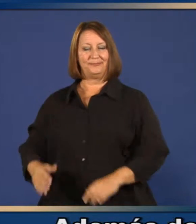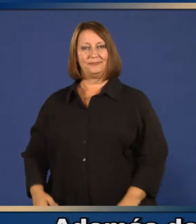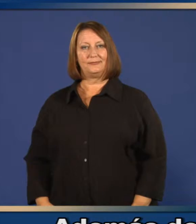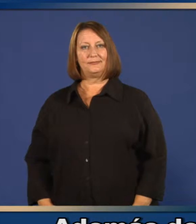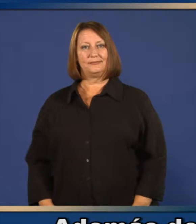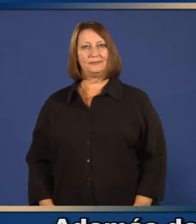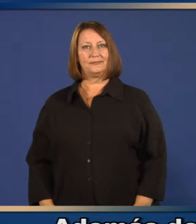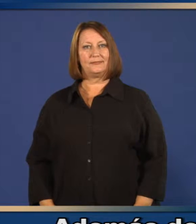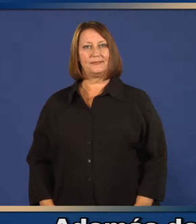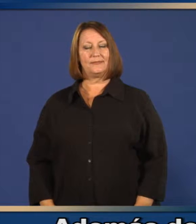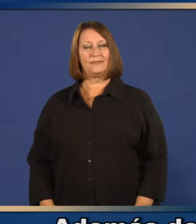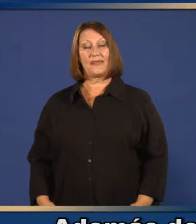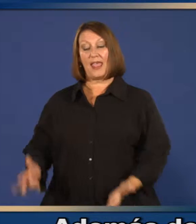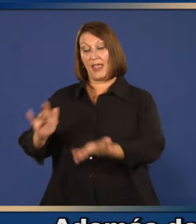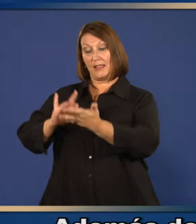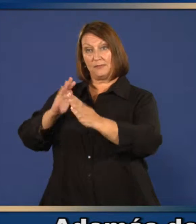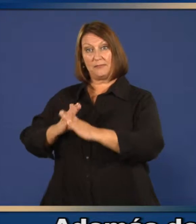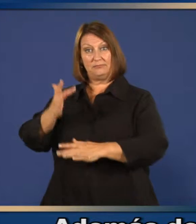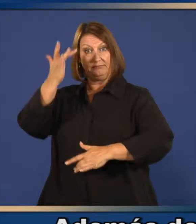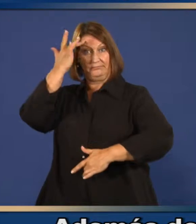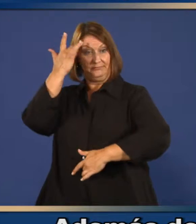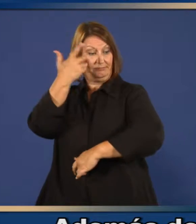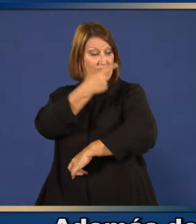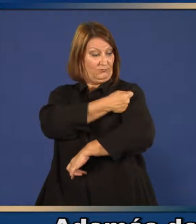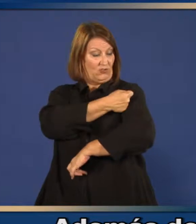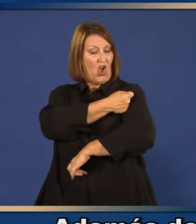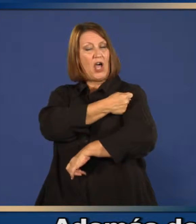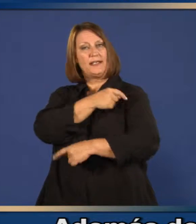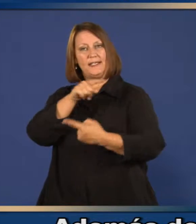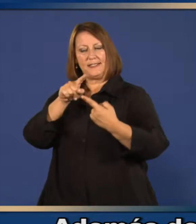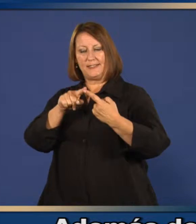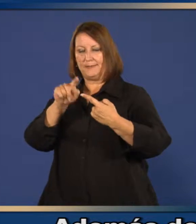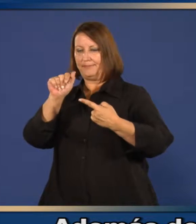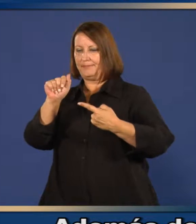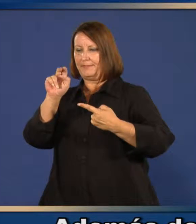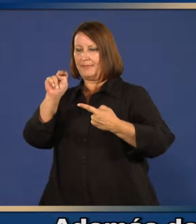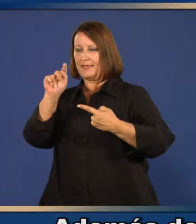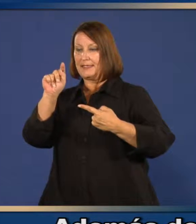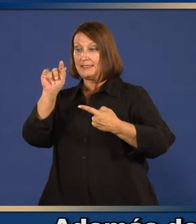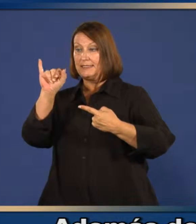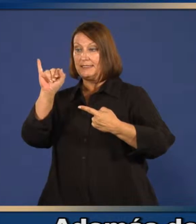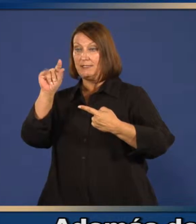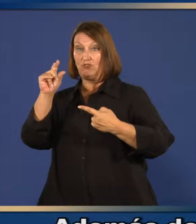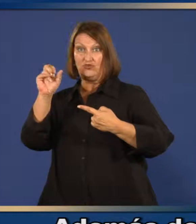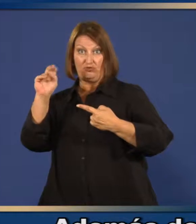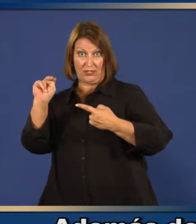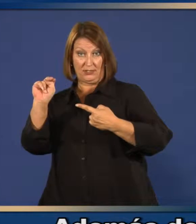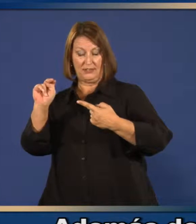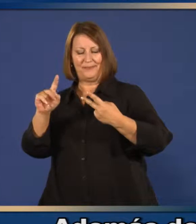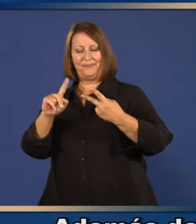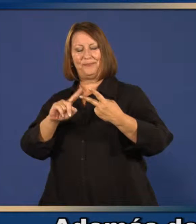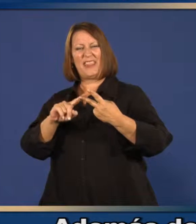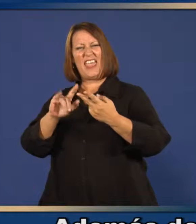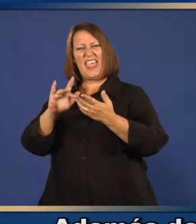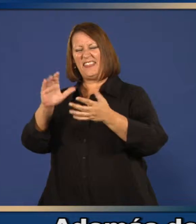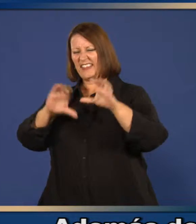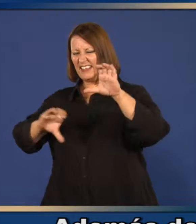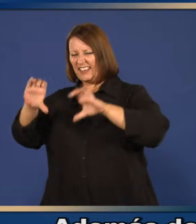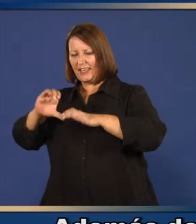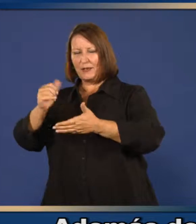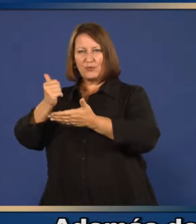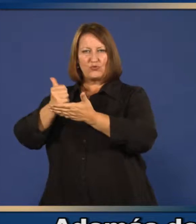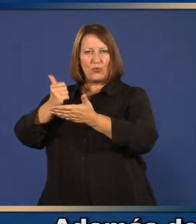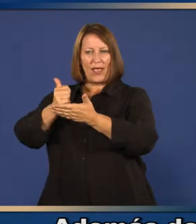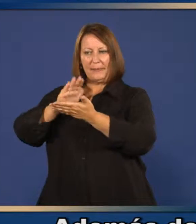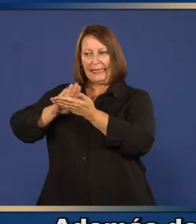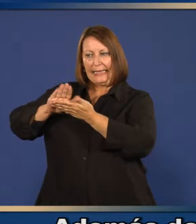Además de antígenos, las vacunas contienen ingredientes para prevenir contaminación y mejorar